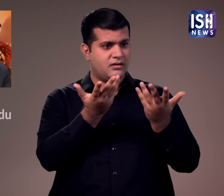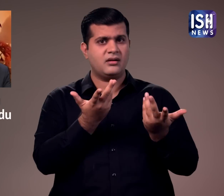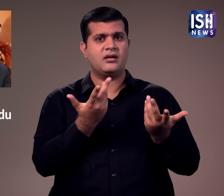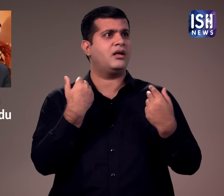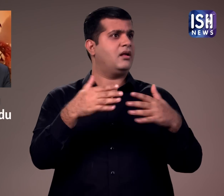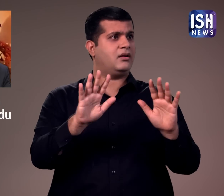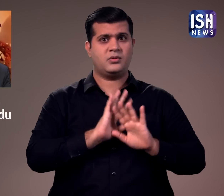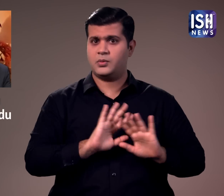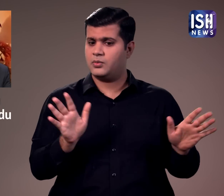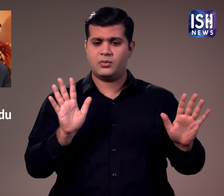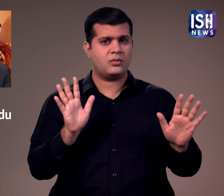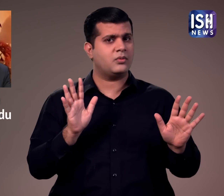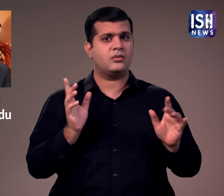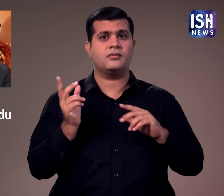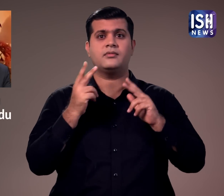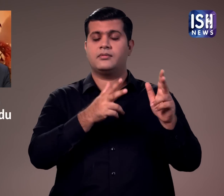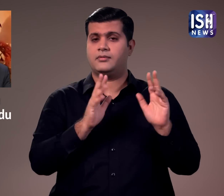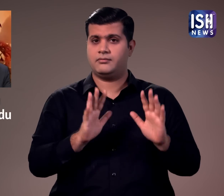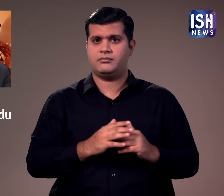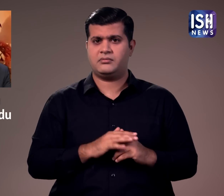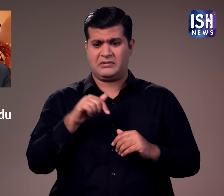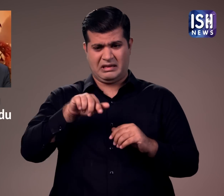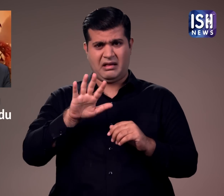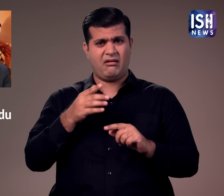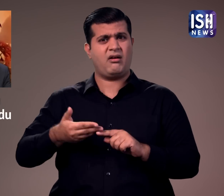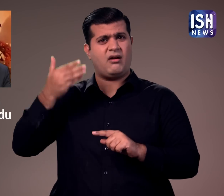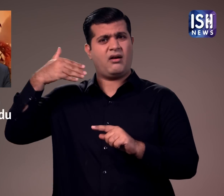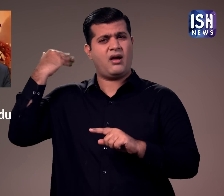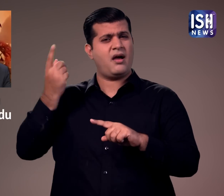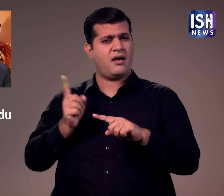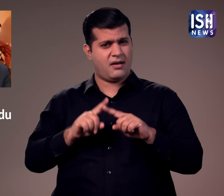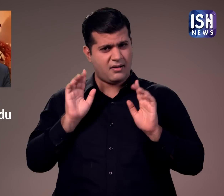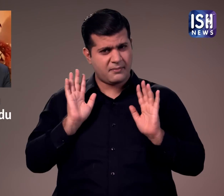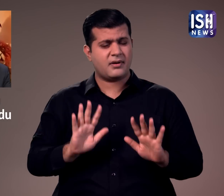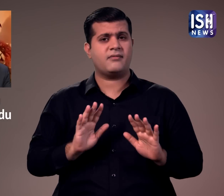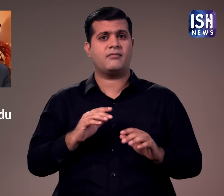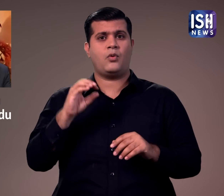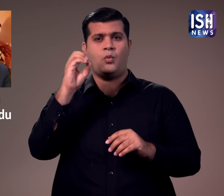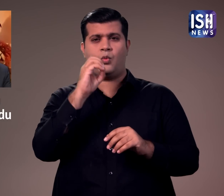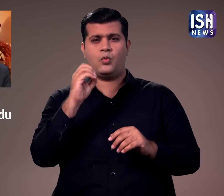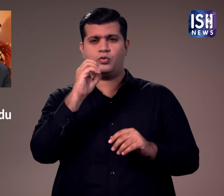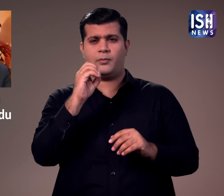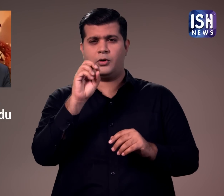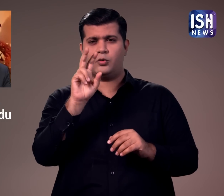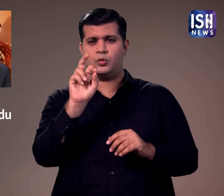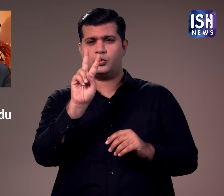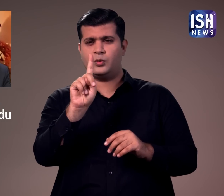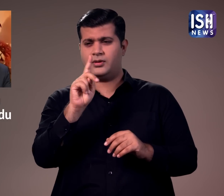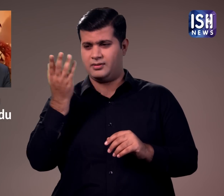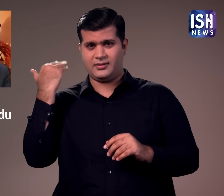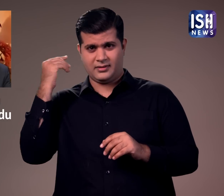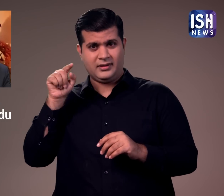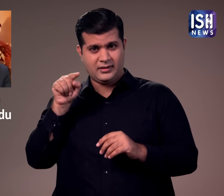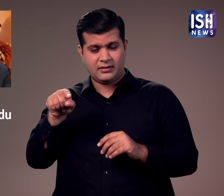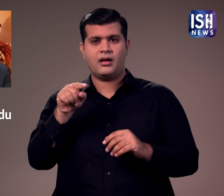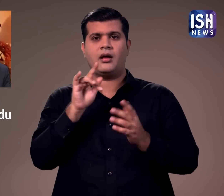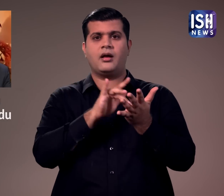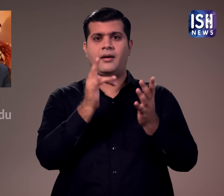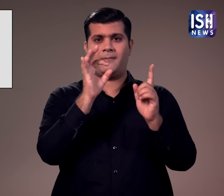करने का आग्रह किया है। इससे पहले अक्टोबर 2021 में सिंध के कोट्री स्थित एक